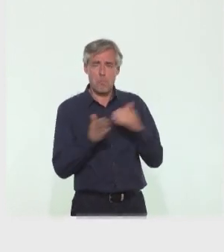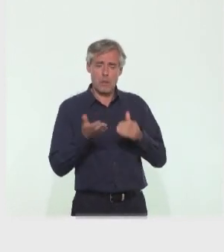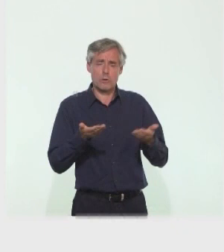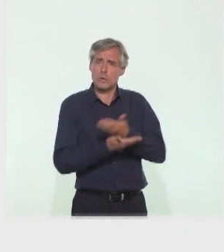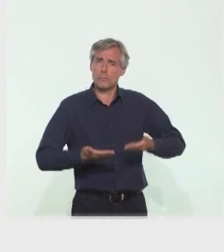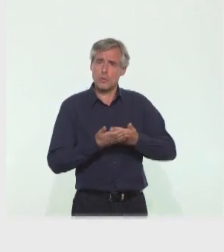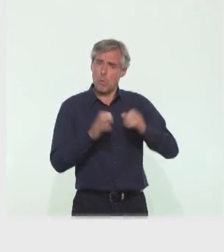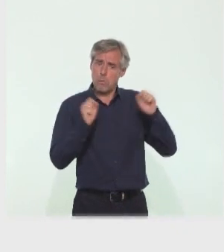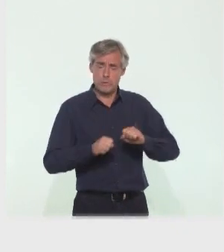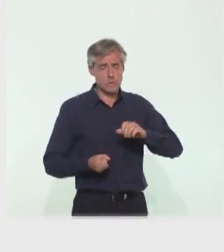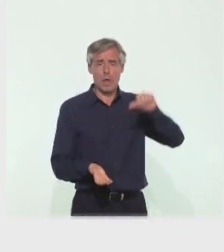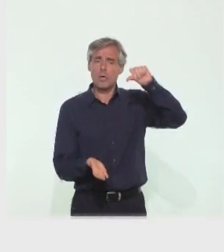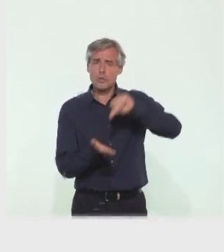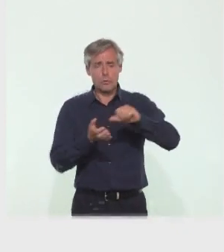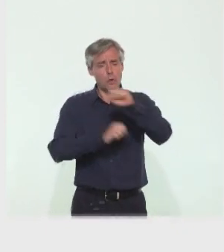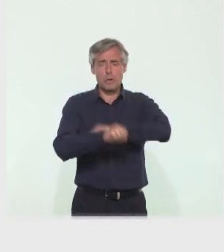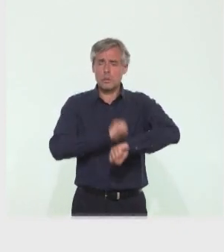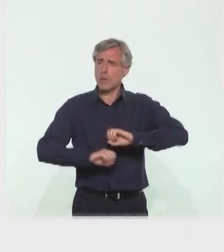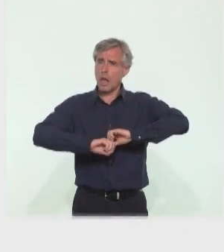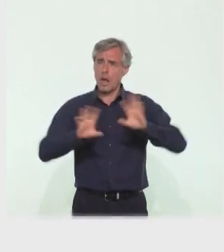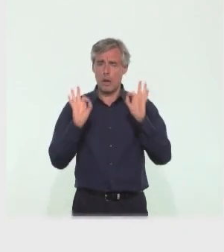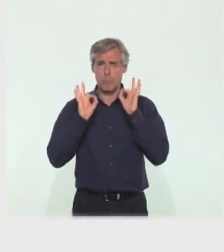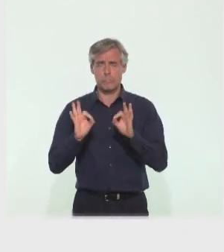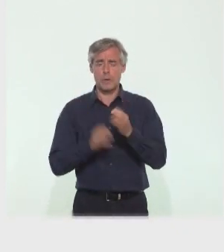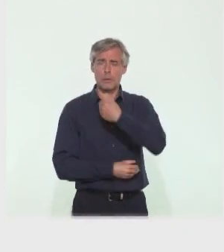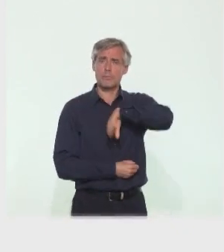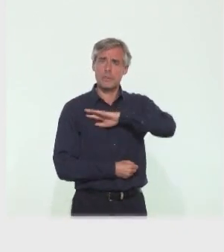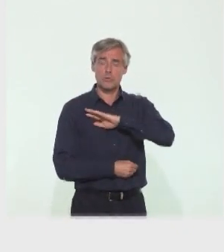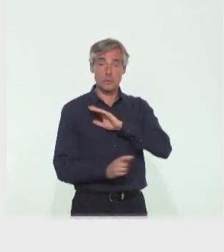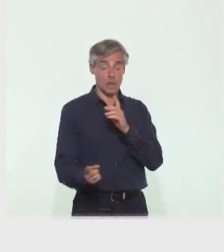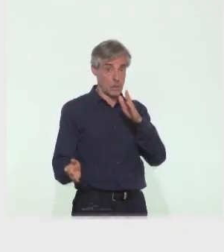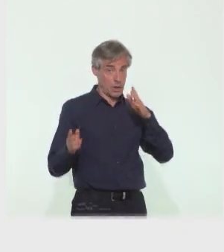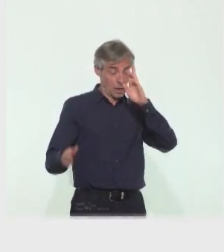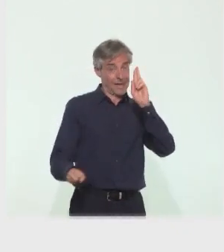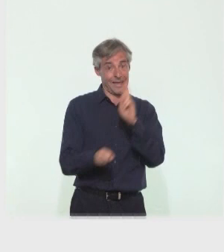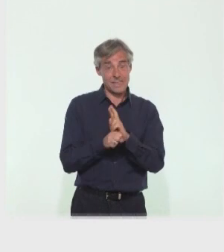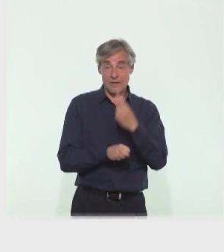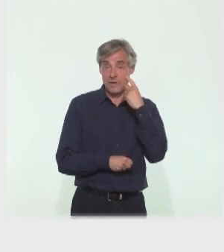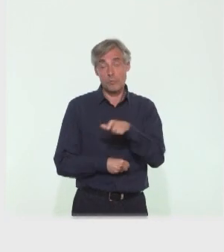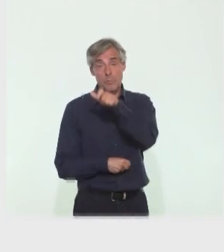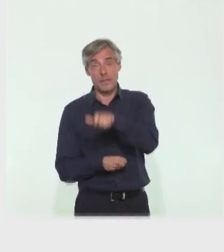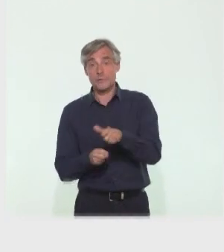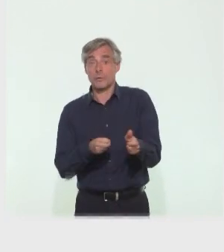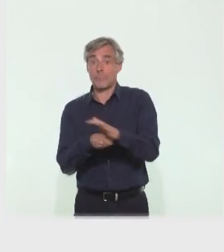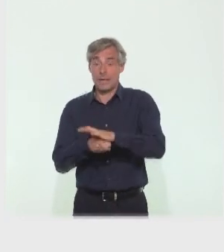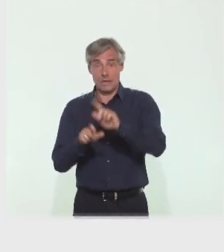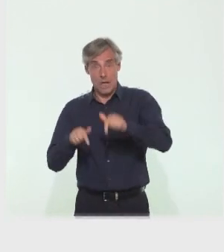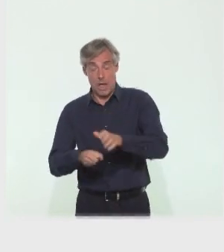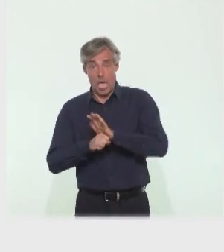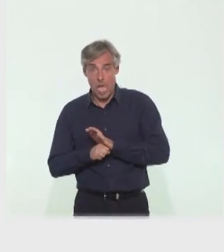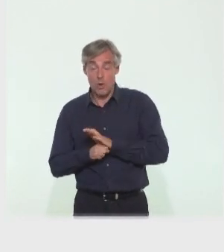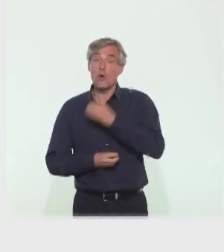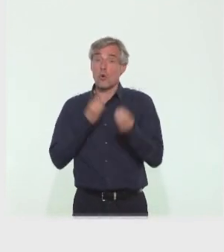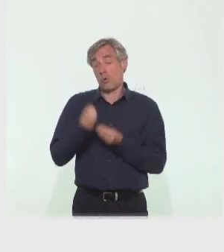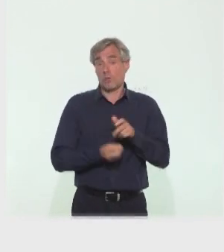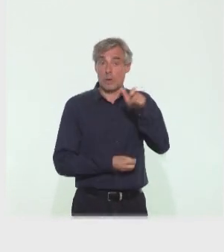Ces centres sont organisés de façon à proposer une prise en charge dédiée à des patients porteurs du virus de la maladie Covid,